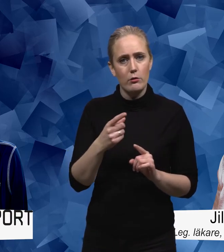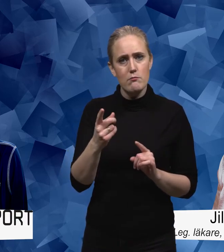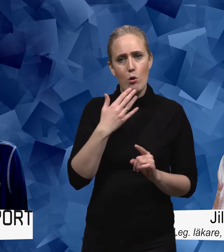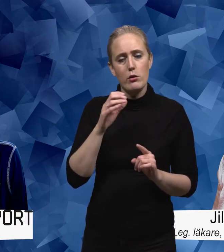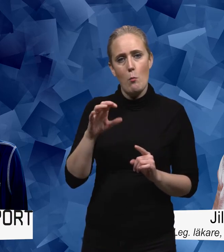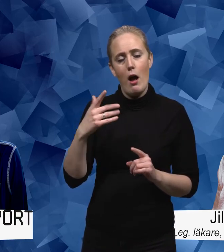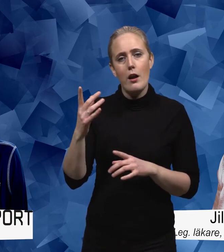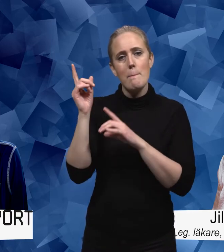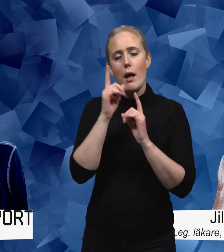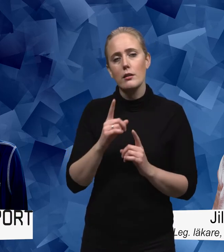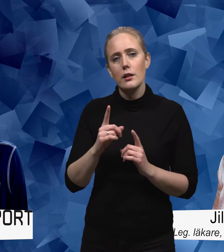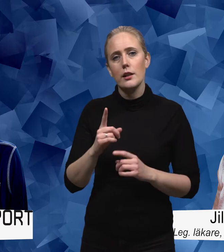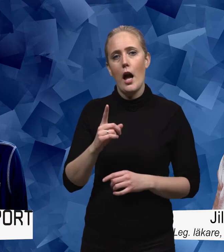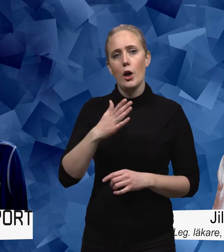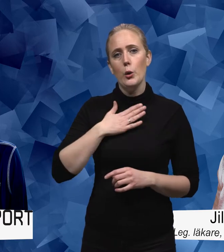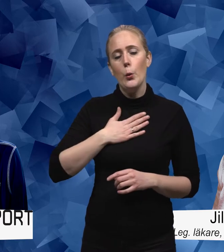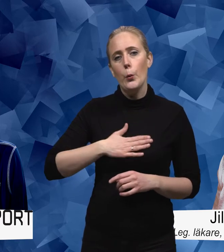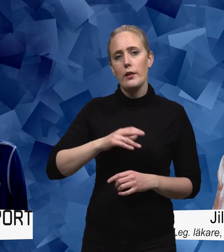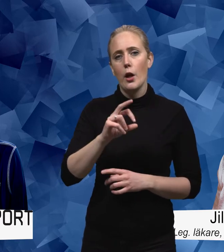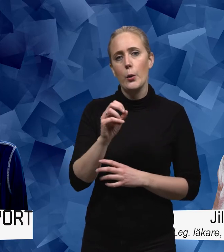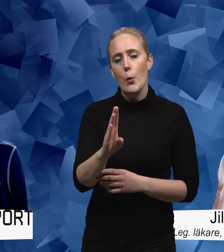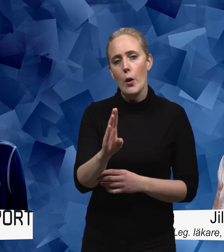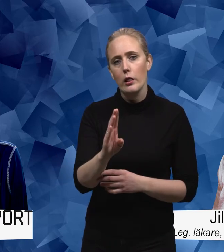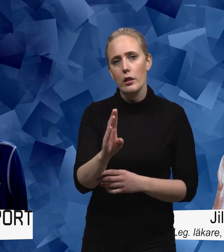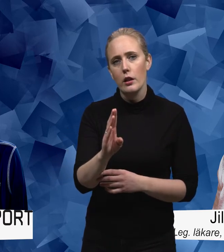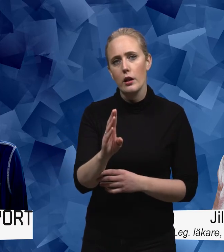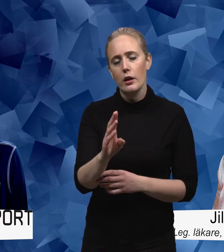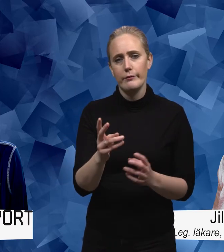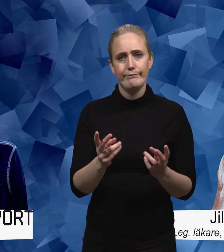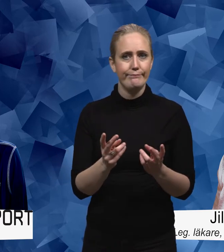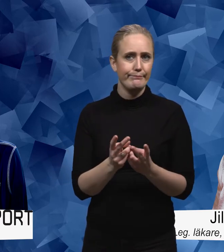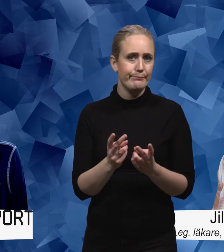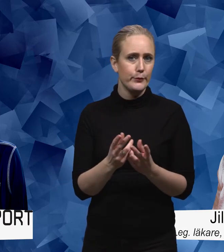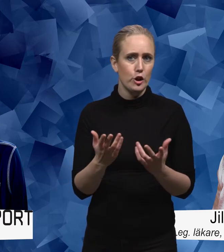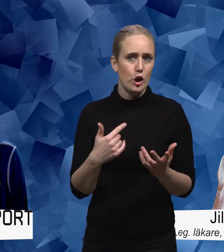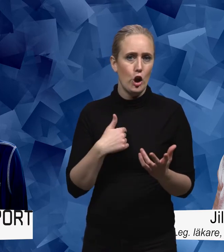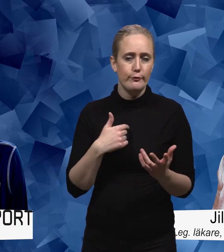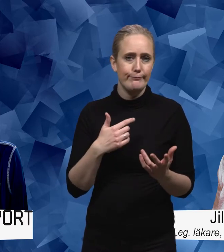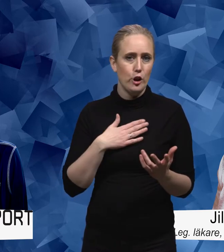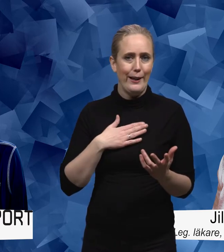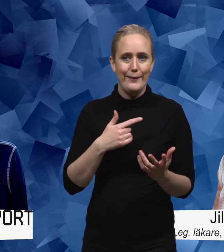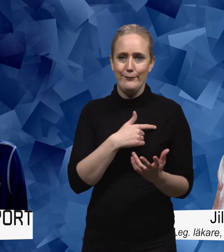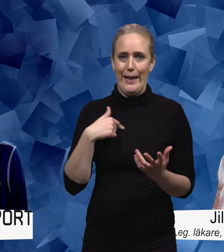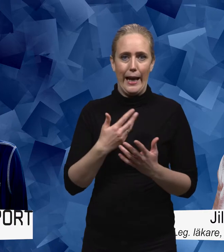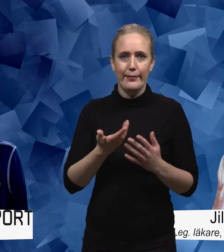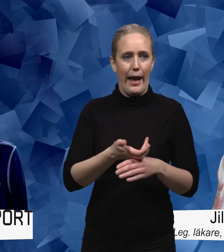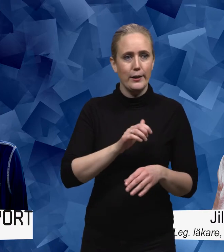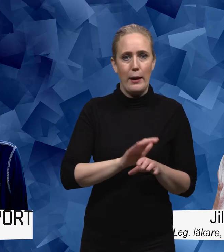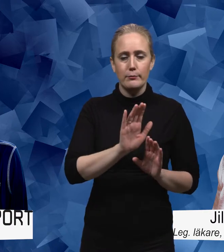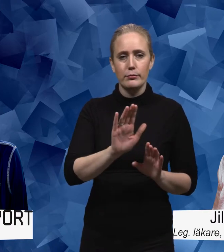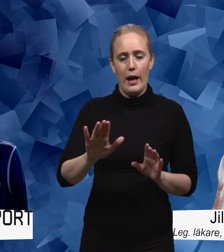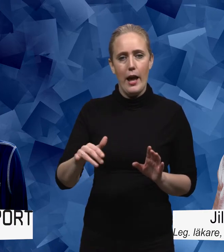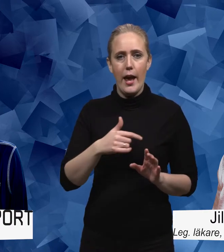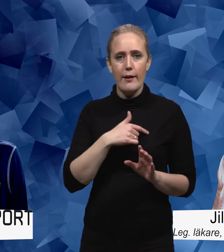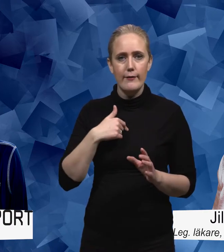mänskliga goda råd. Så här tycker jag egentligen inte att någon är bättre än någon annan när det gäller att tänka